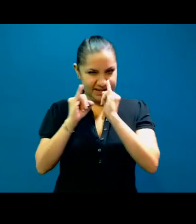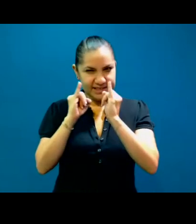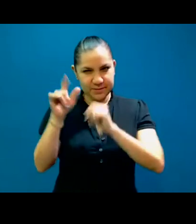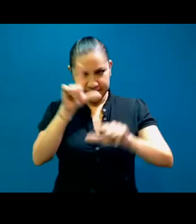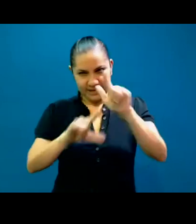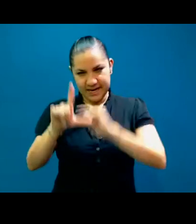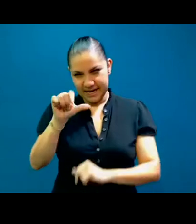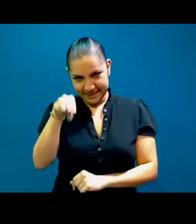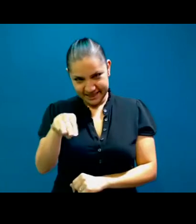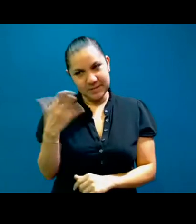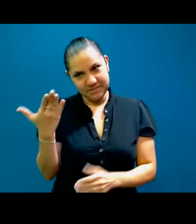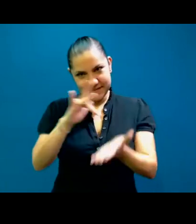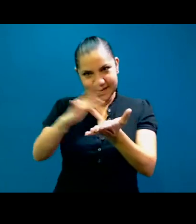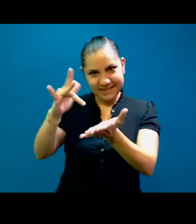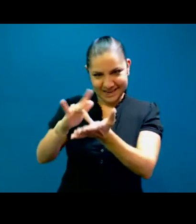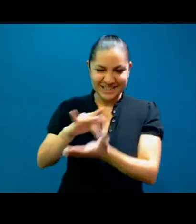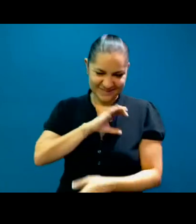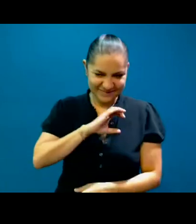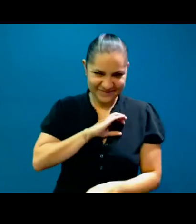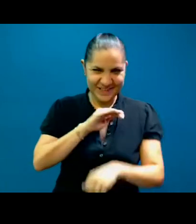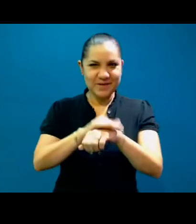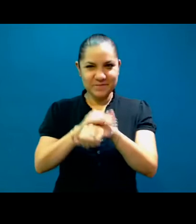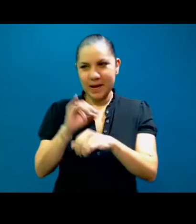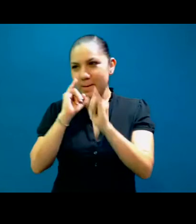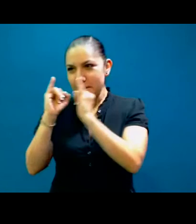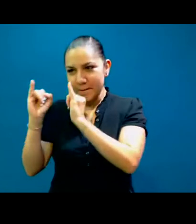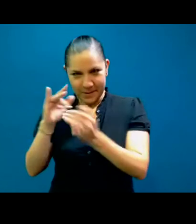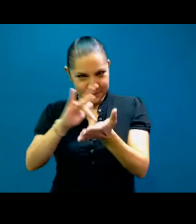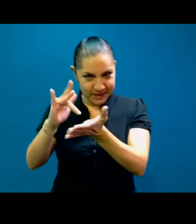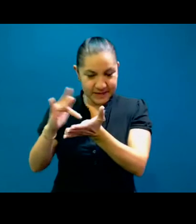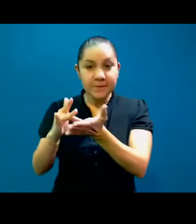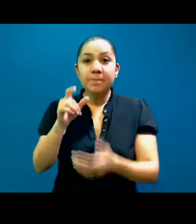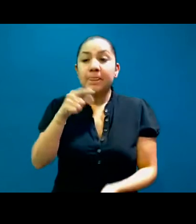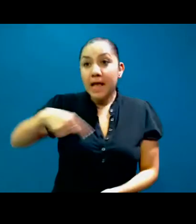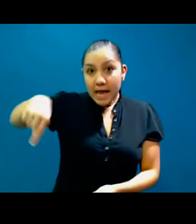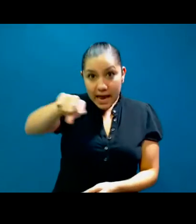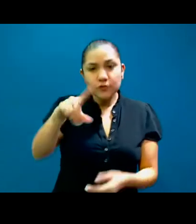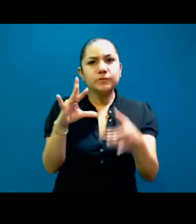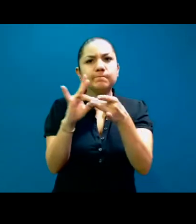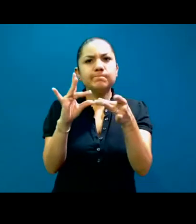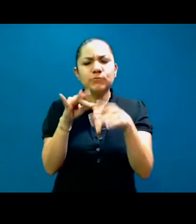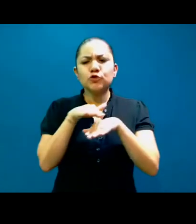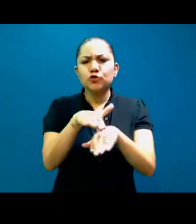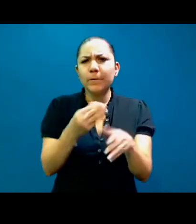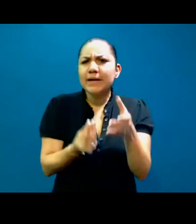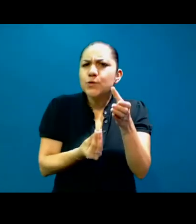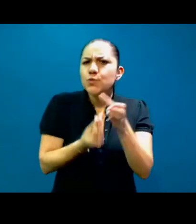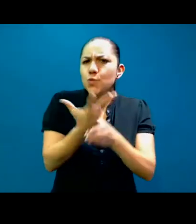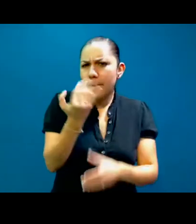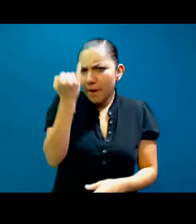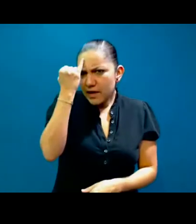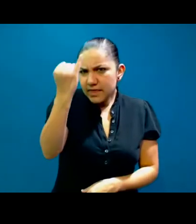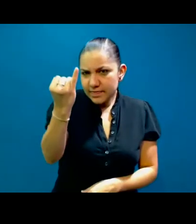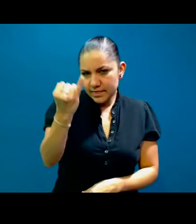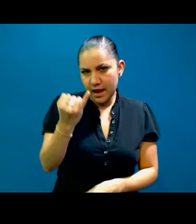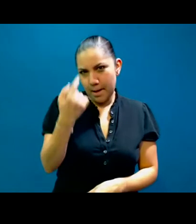mexicanas. Y muchísimas gracias, querida amiga, por esto. Nos van a hablar de un esfuerzo nuevo, digamos, en